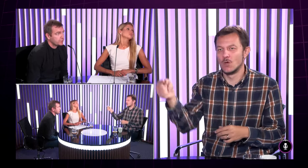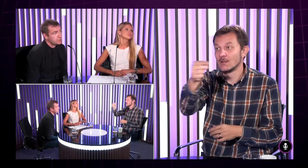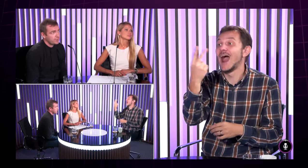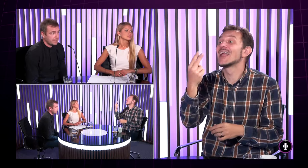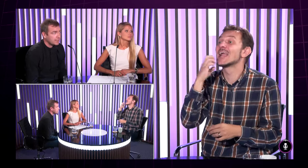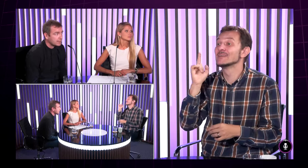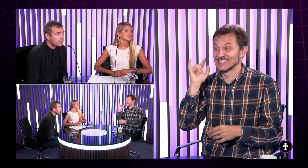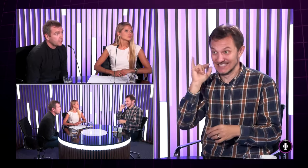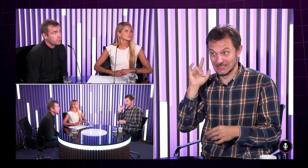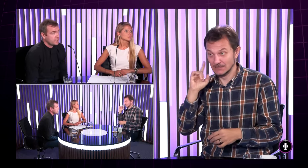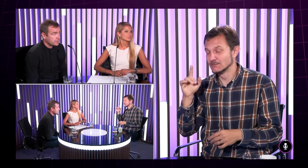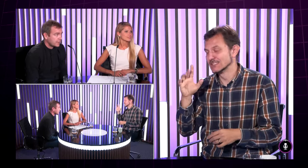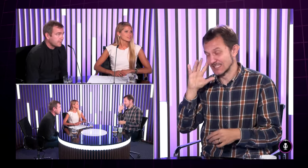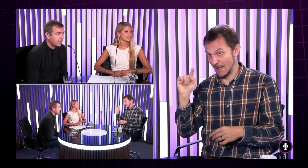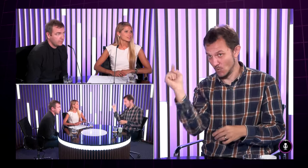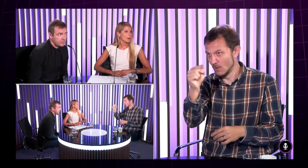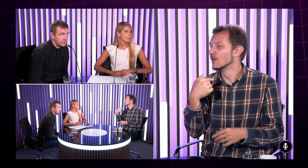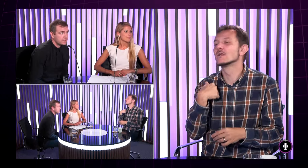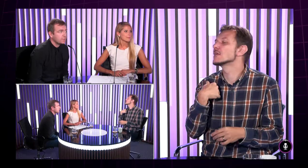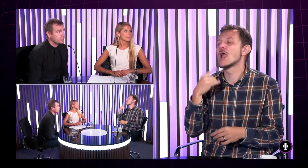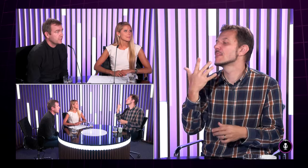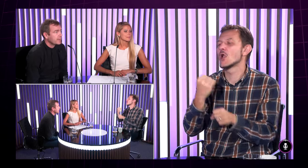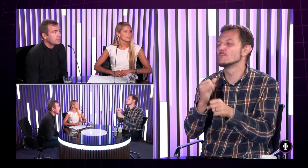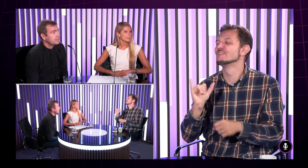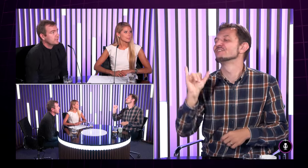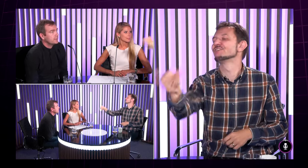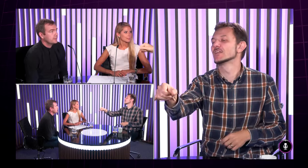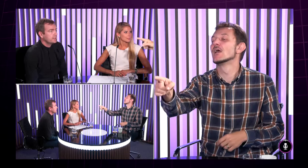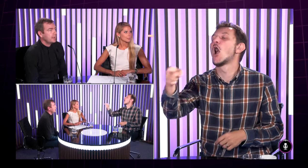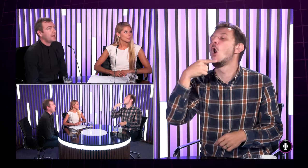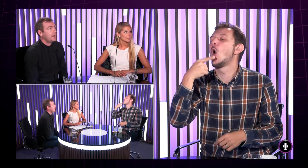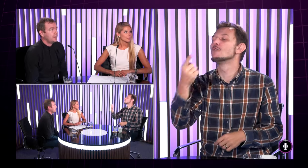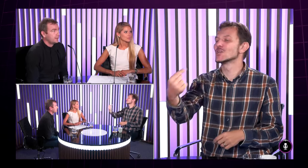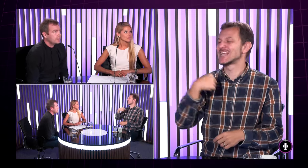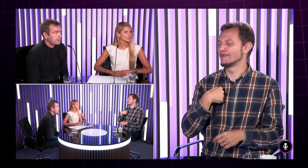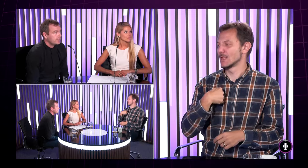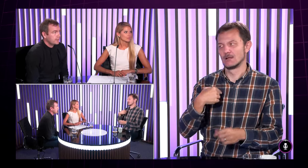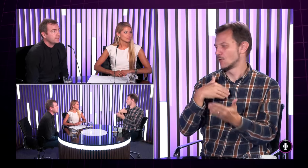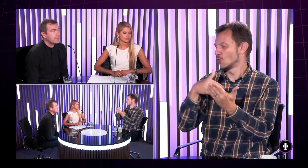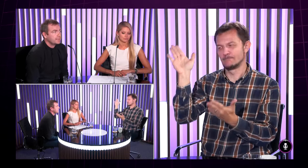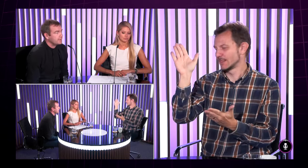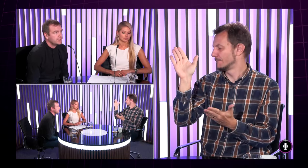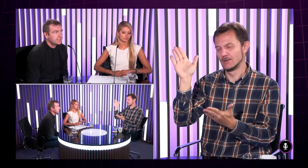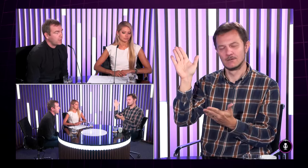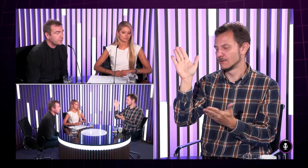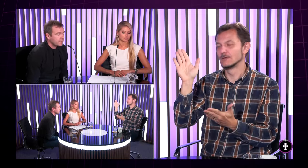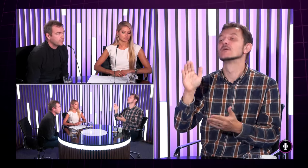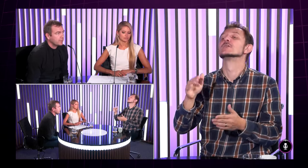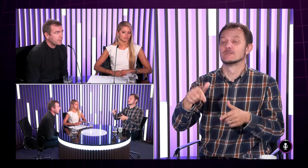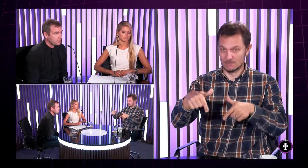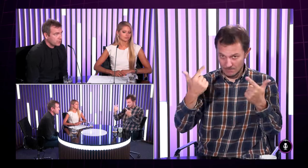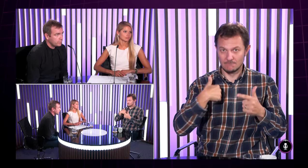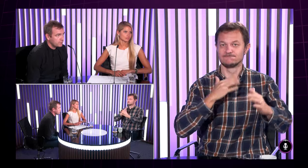vyriešť nejakú inú cestou napríklad môže sa poslať e-mail alebo zavolať cez tlmočníka ale ja niekdy ja